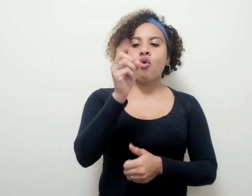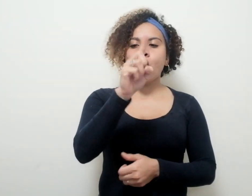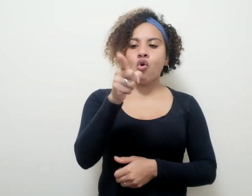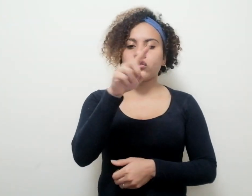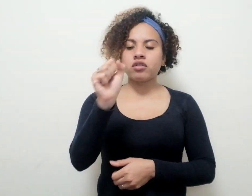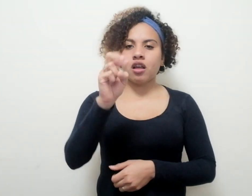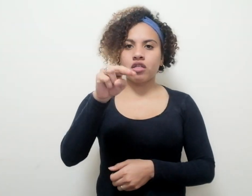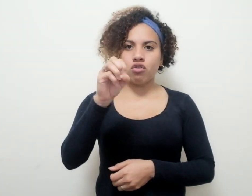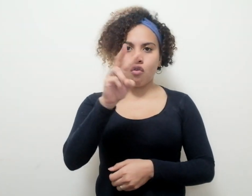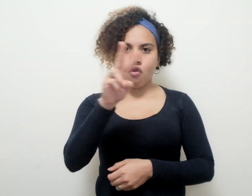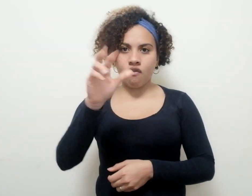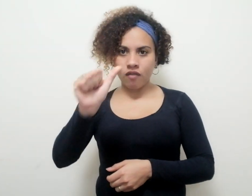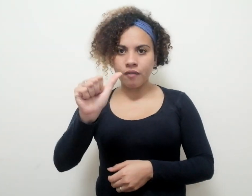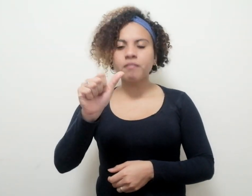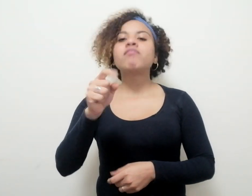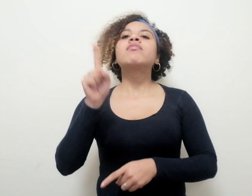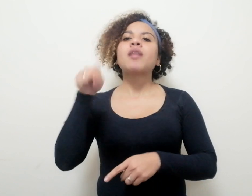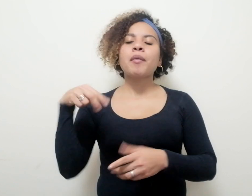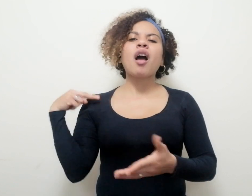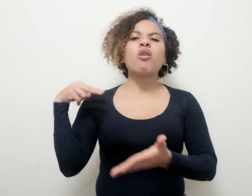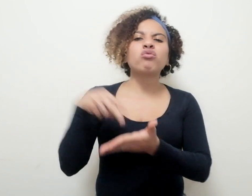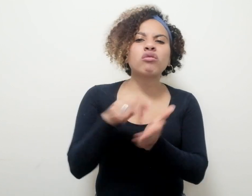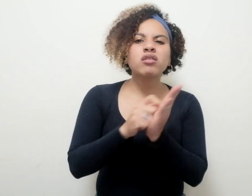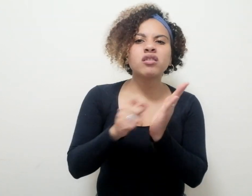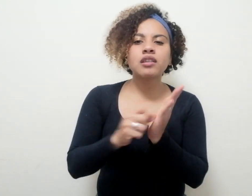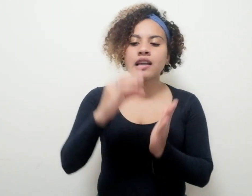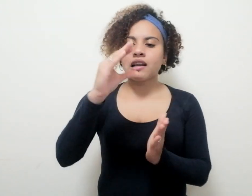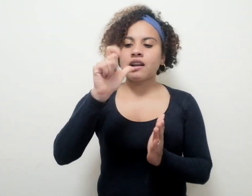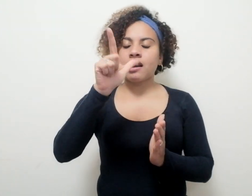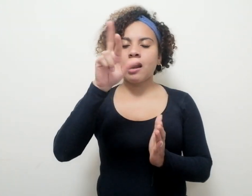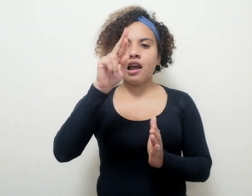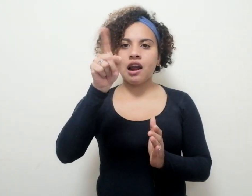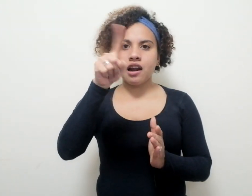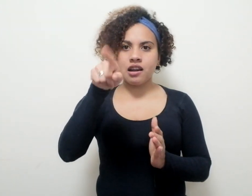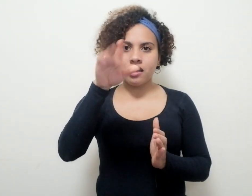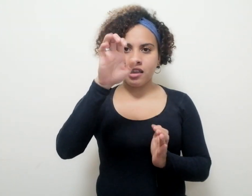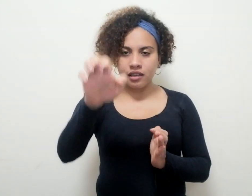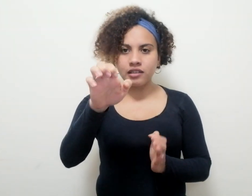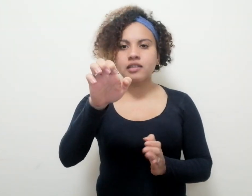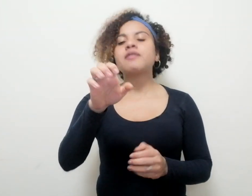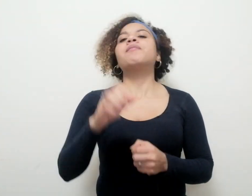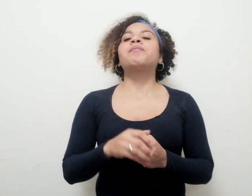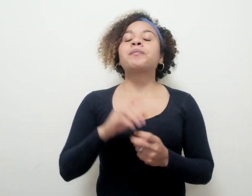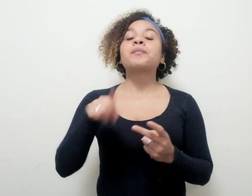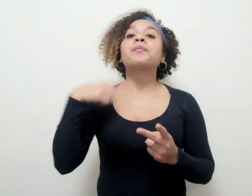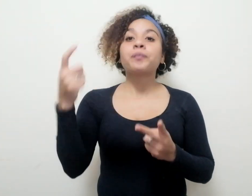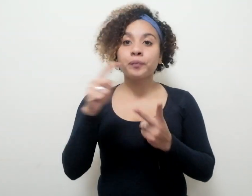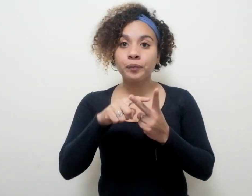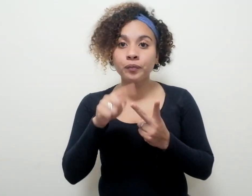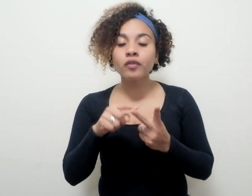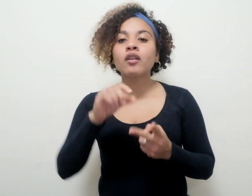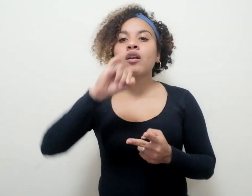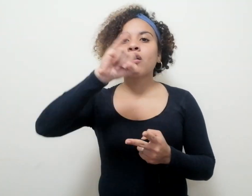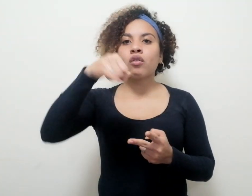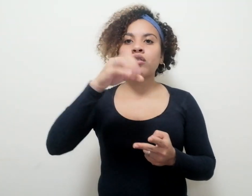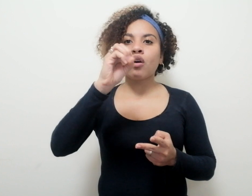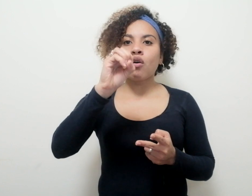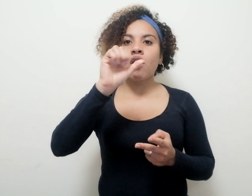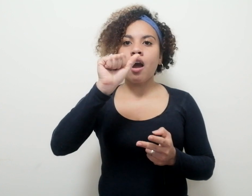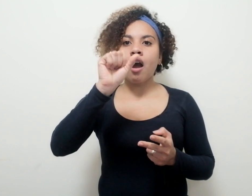y de autores como Clarice Lispector y J.O.A.O.